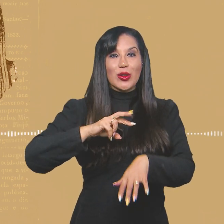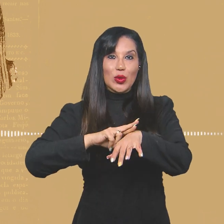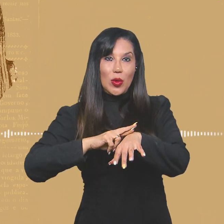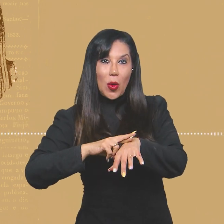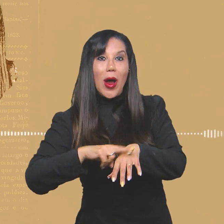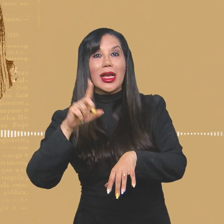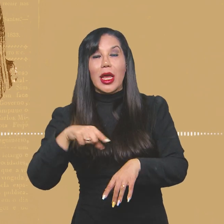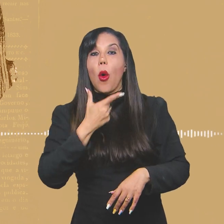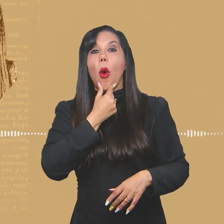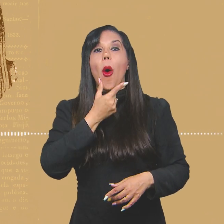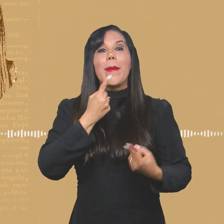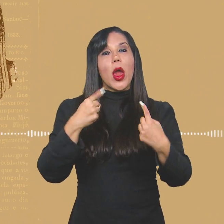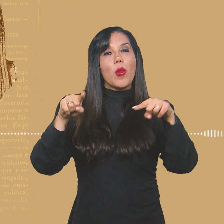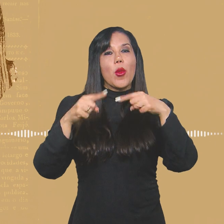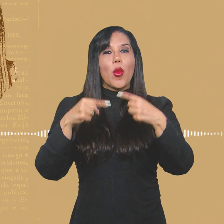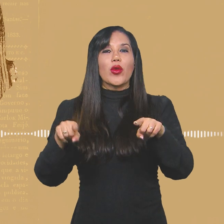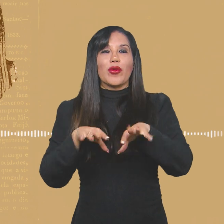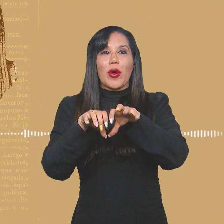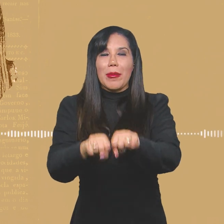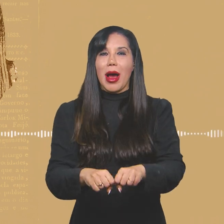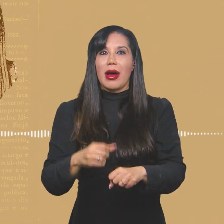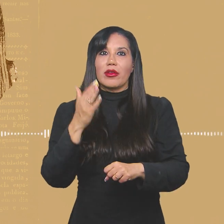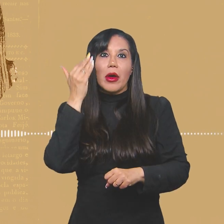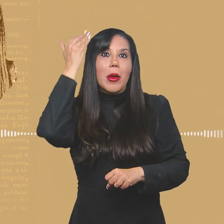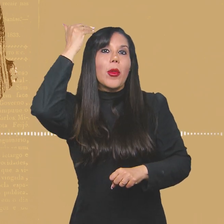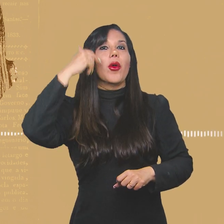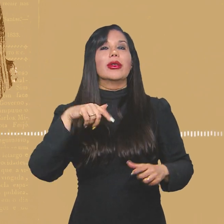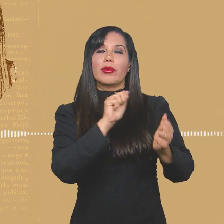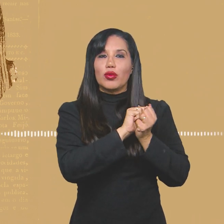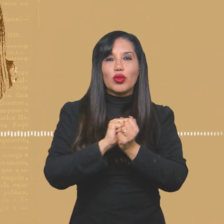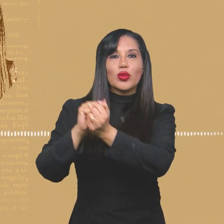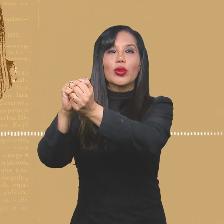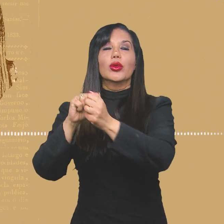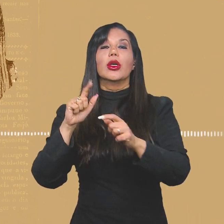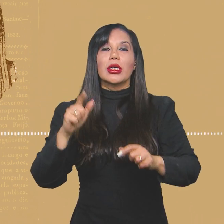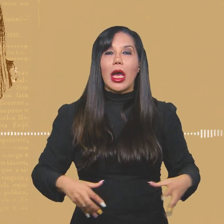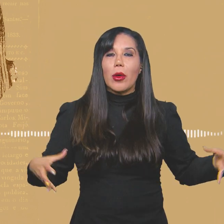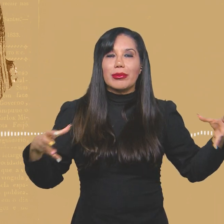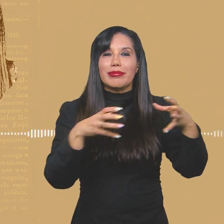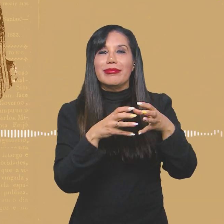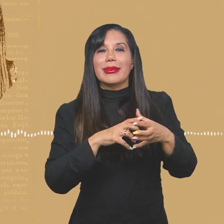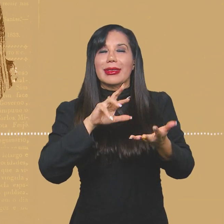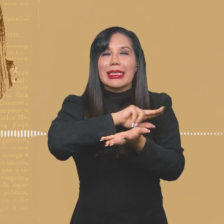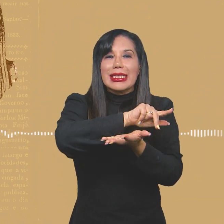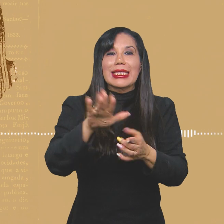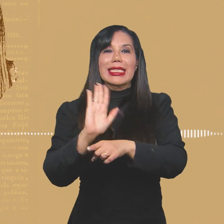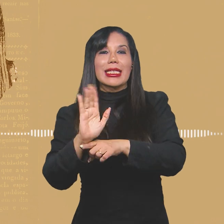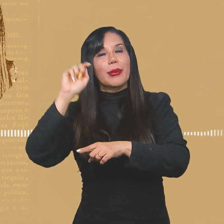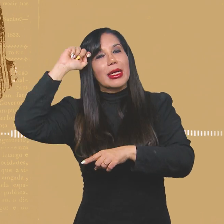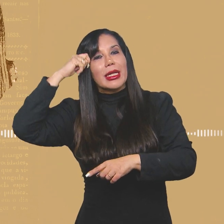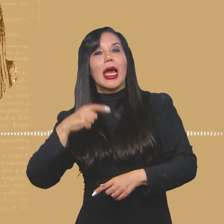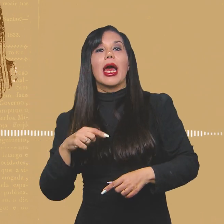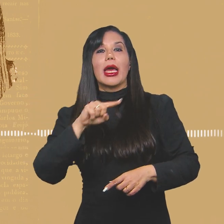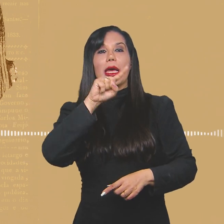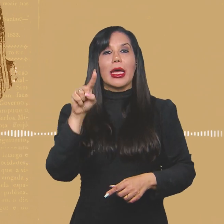Um músico muito bem conceituado que levava a gente. Fizemos um ciclo de cinema negro e trouxemos o Zózimo